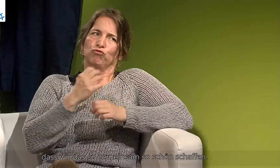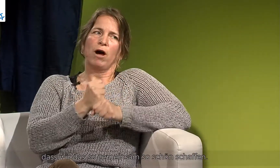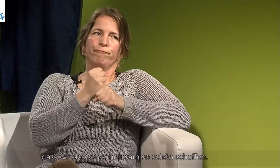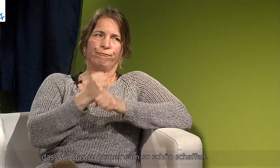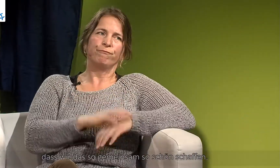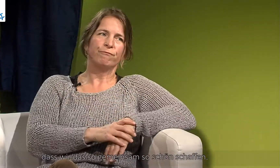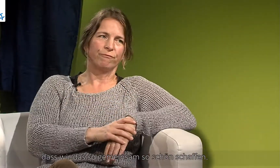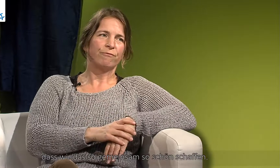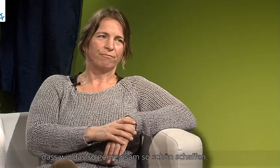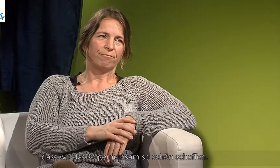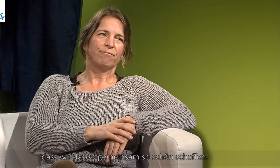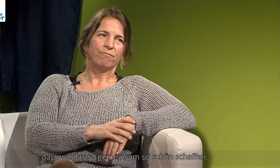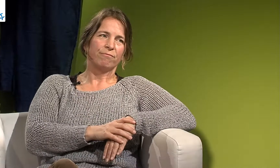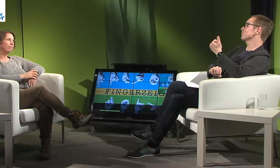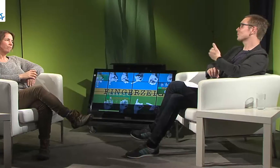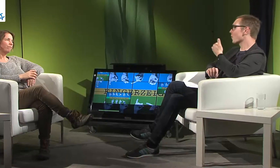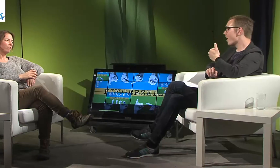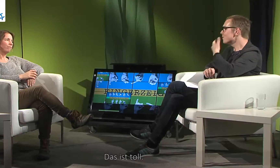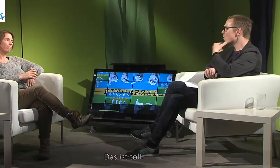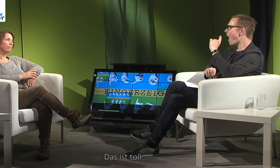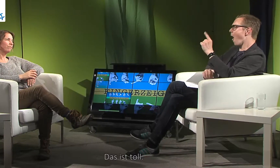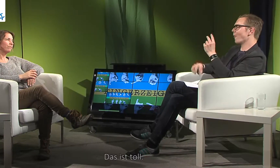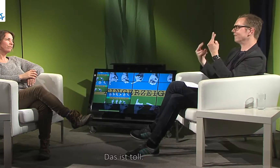das so gemeinsam so schön schaffen. Das ist toll.